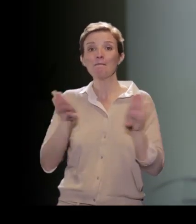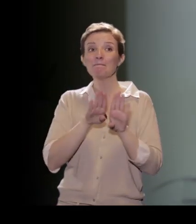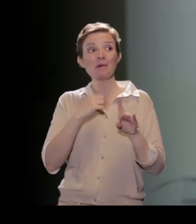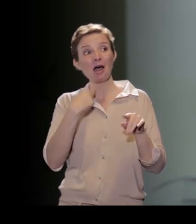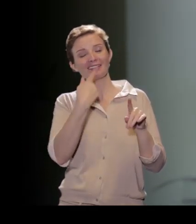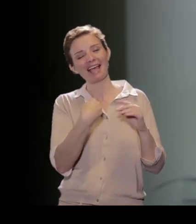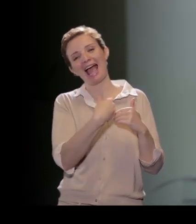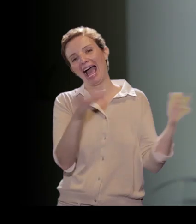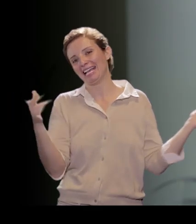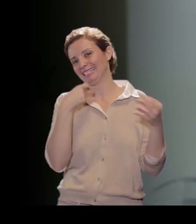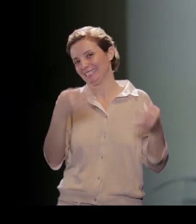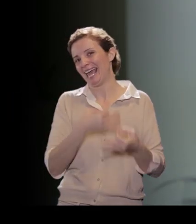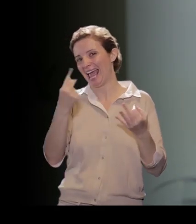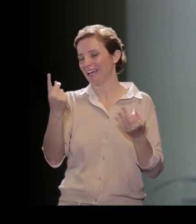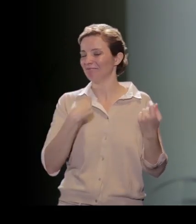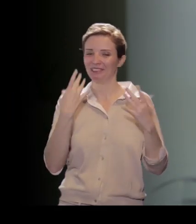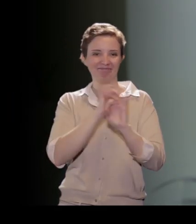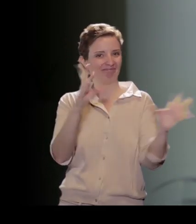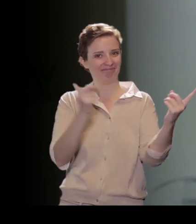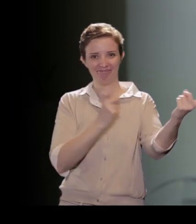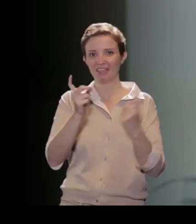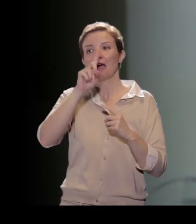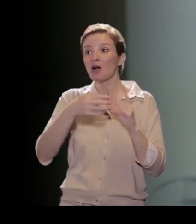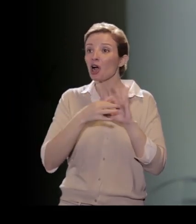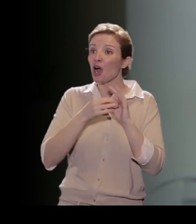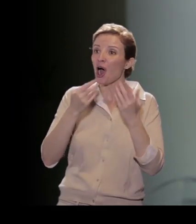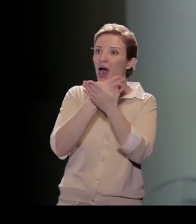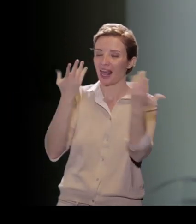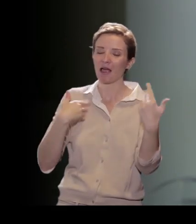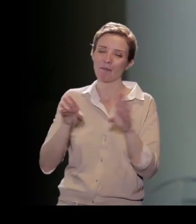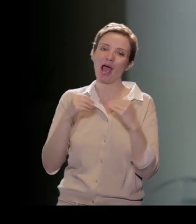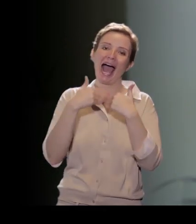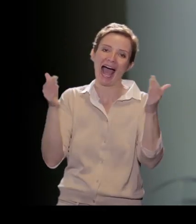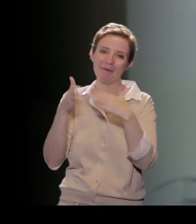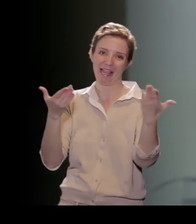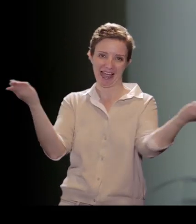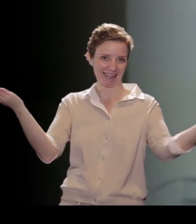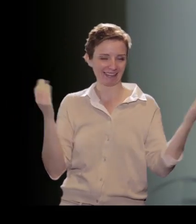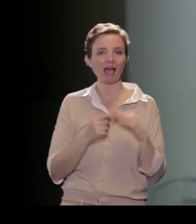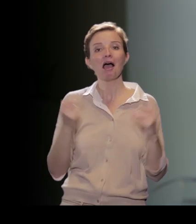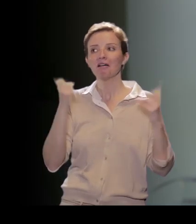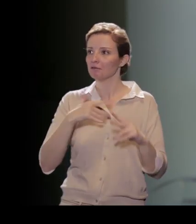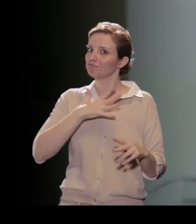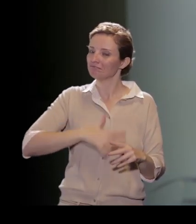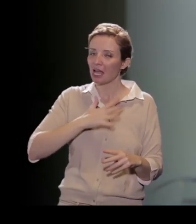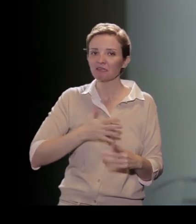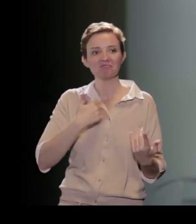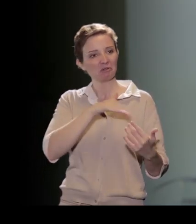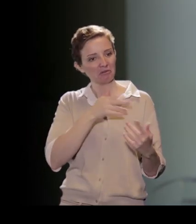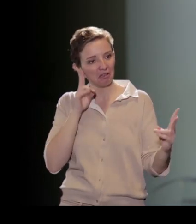dei miei colleghi è sempre aperta. Io ho il piacere di incontrare regolarmente gli studenti, tra l'altro una